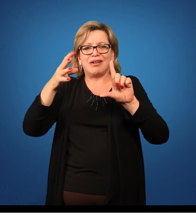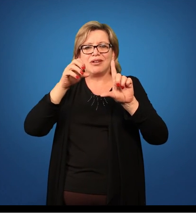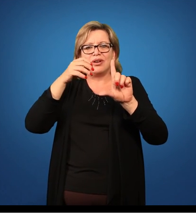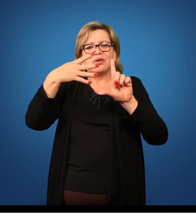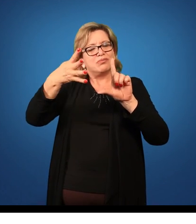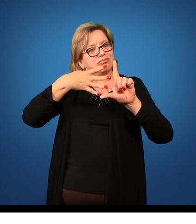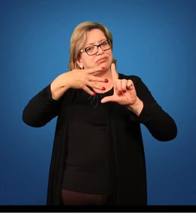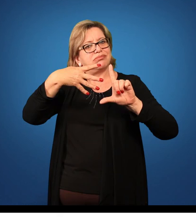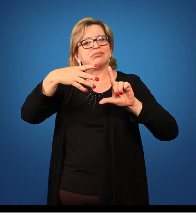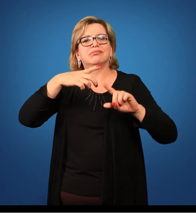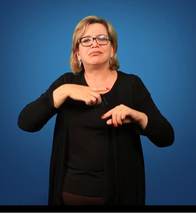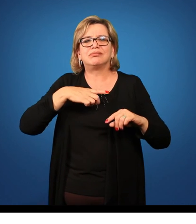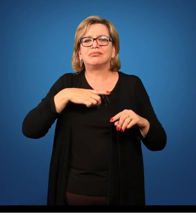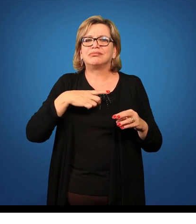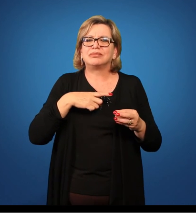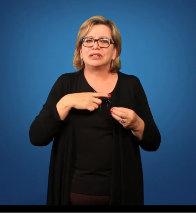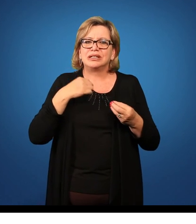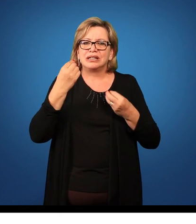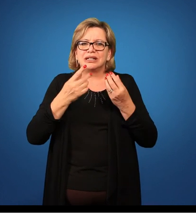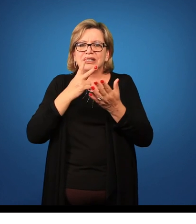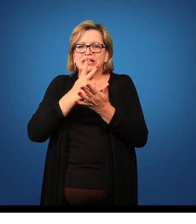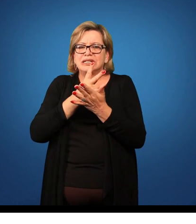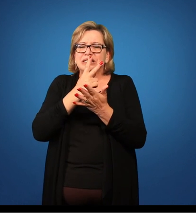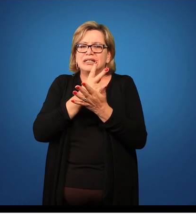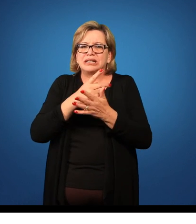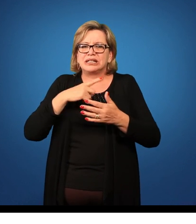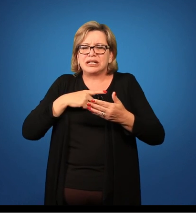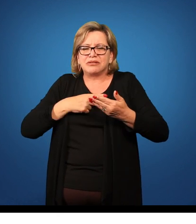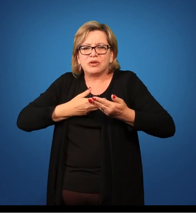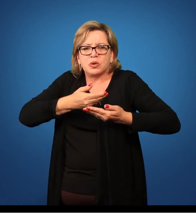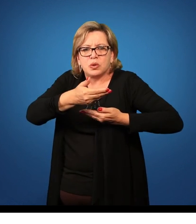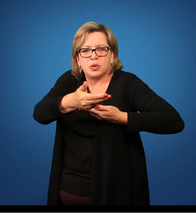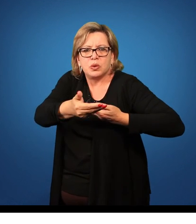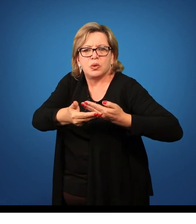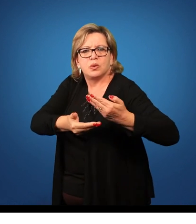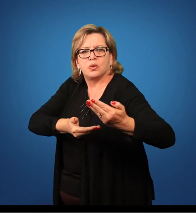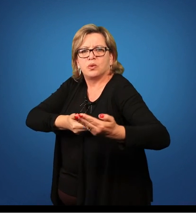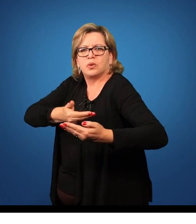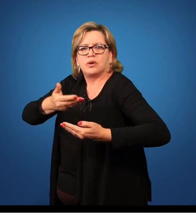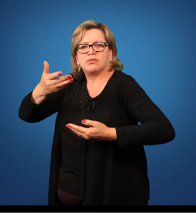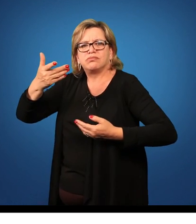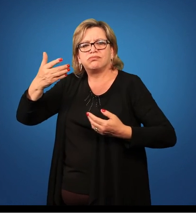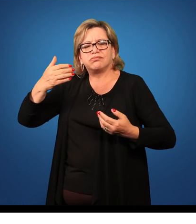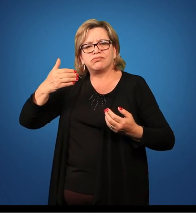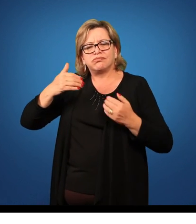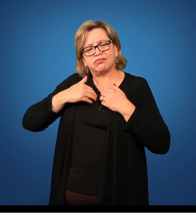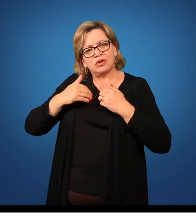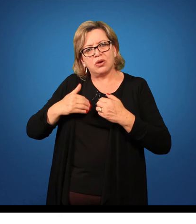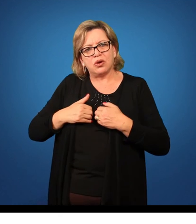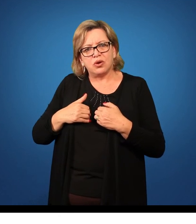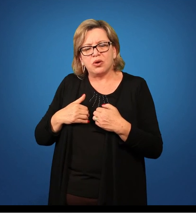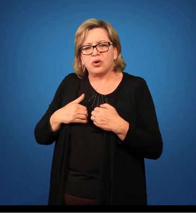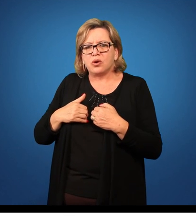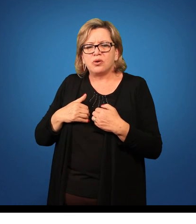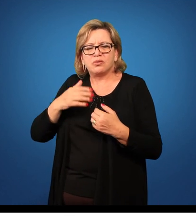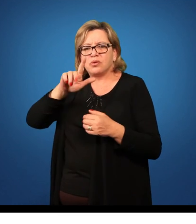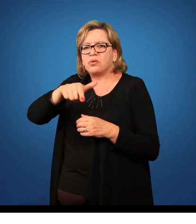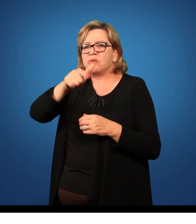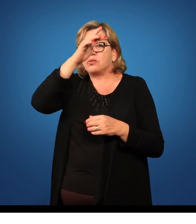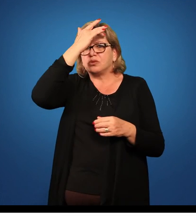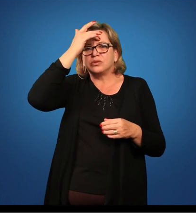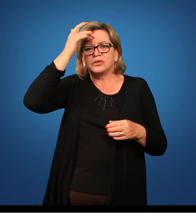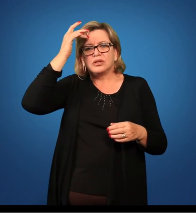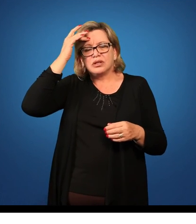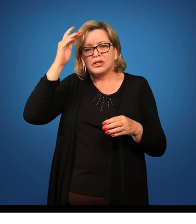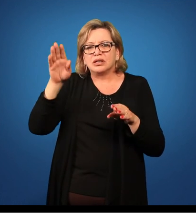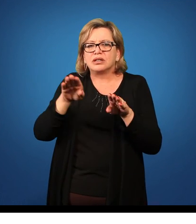a gente tem buscado uma maior interação dos corpos com o espaço, com o tempo, com o público e com